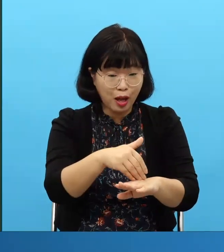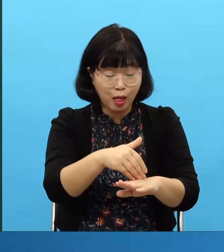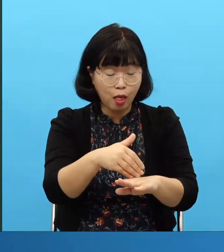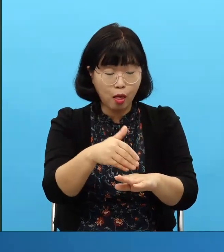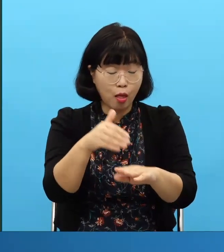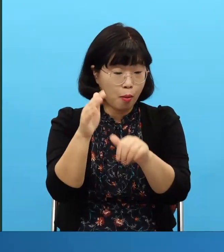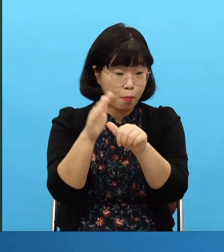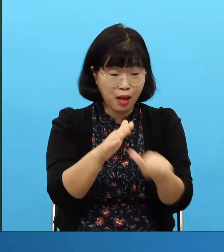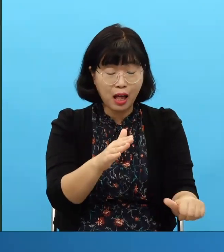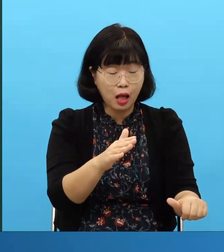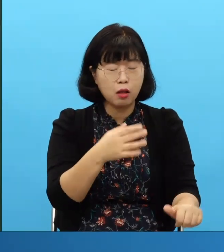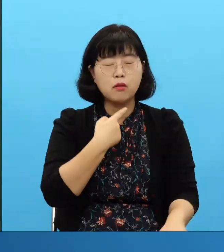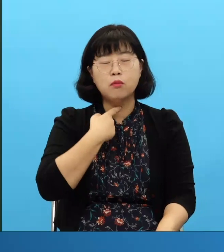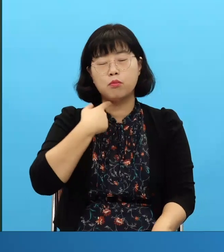ninguna de las palabras de Samuel cayó en tierra